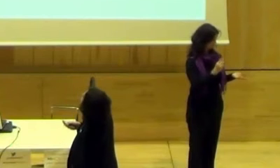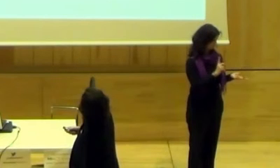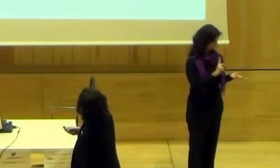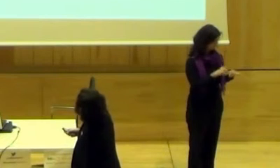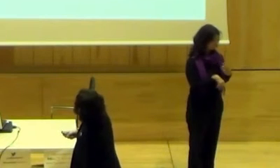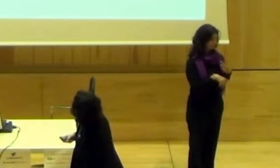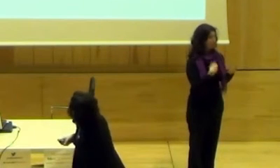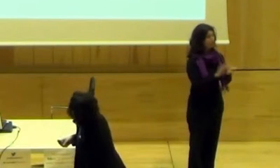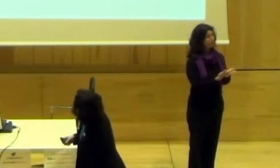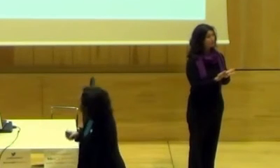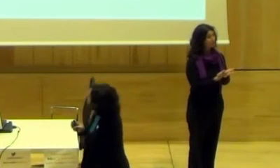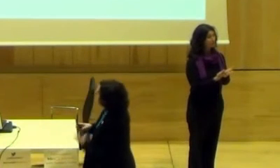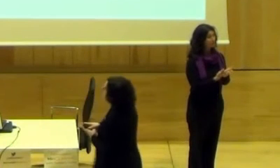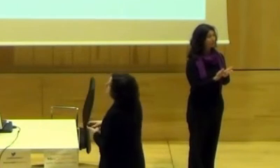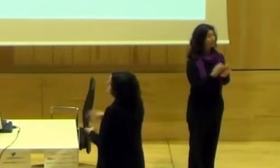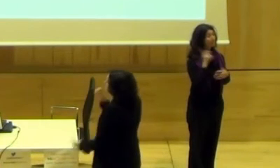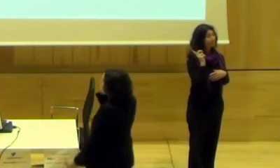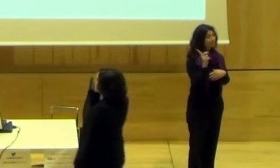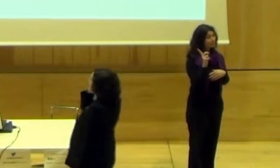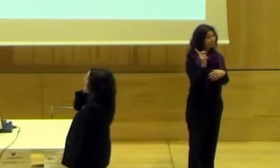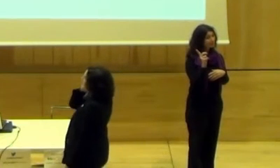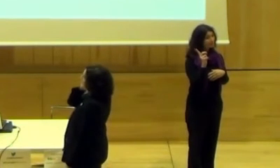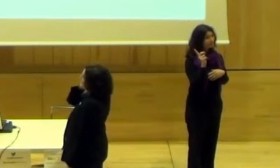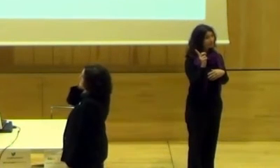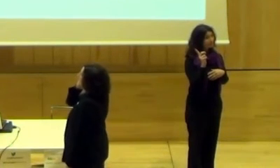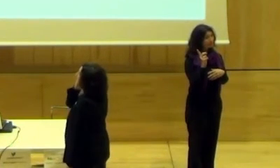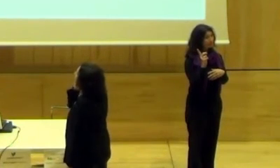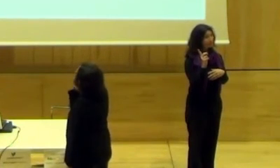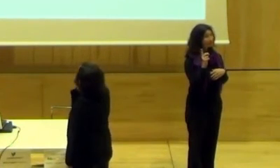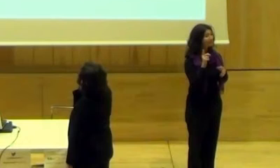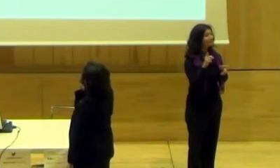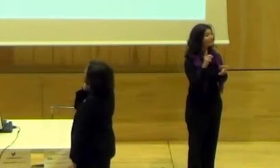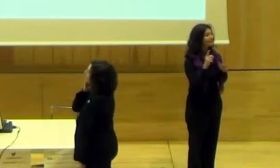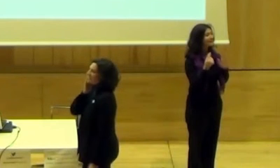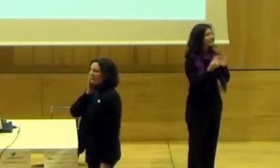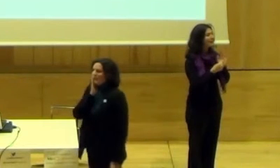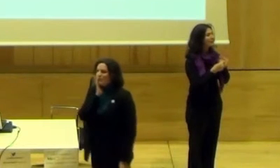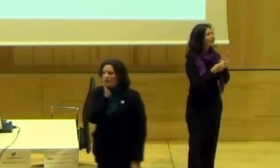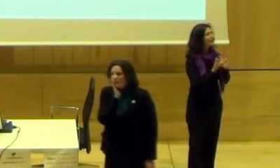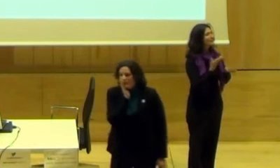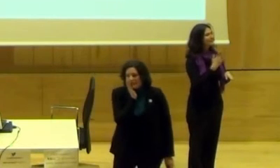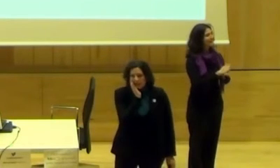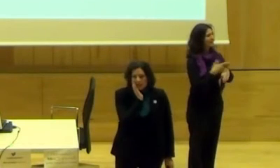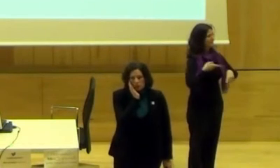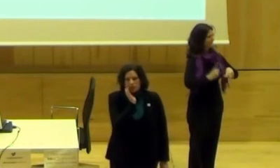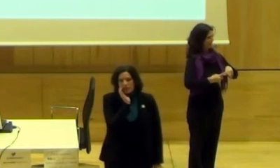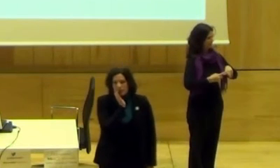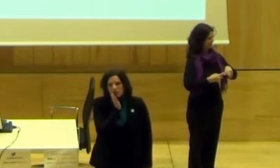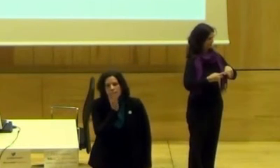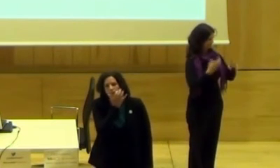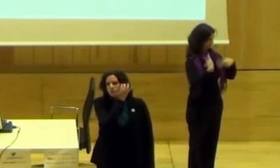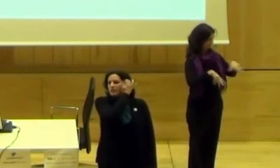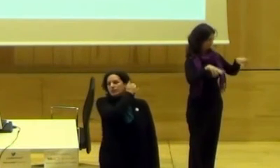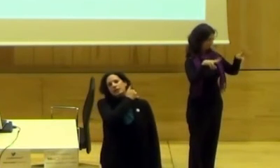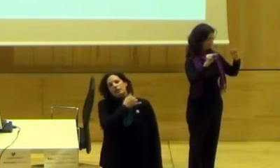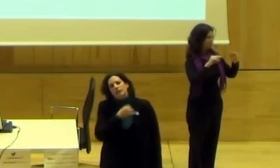pasa. Propuestas. Bueno, esta es la más... La cláusula de representación paritaria. Que es acabar con